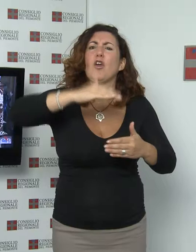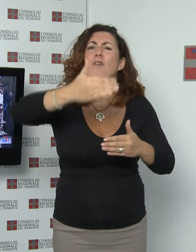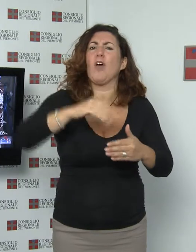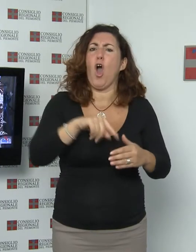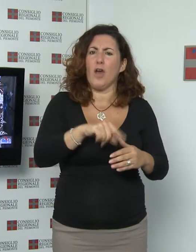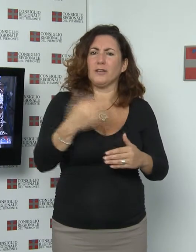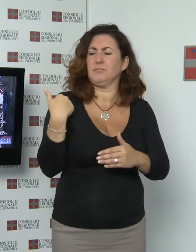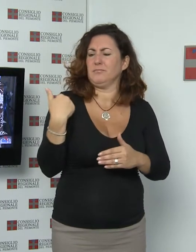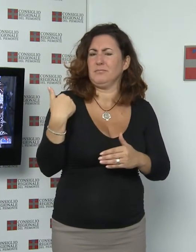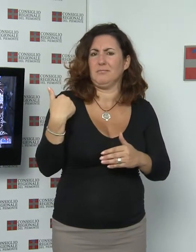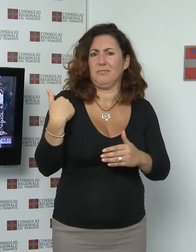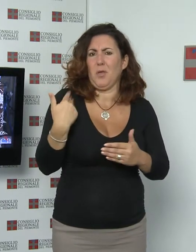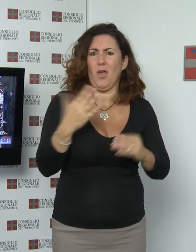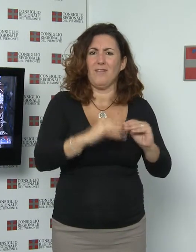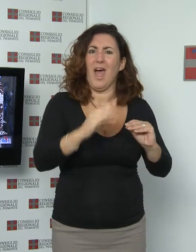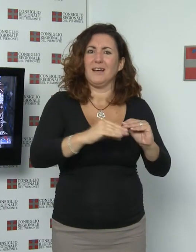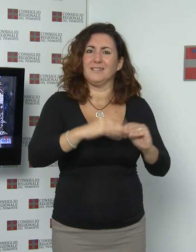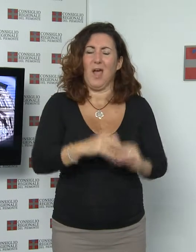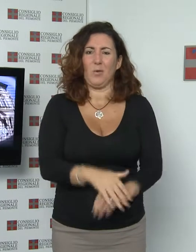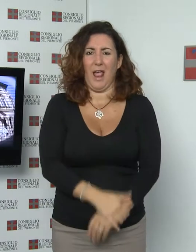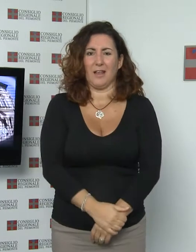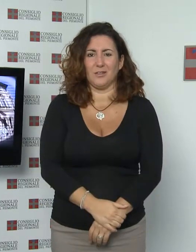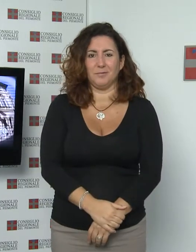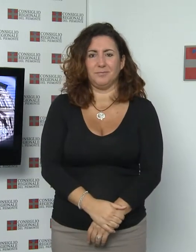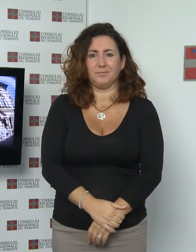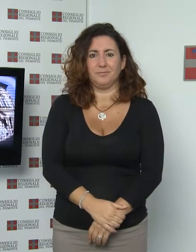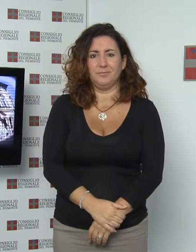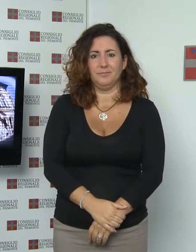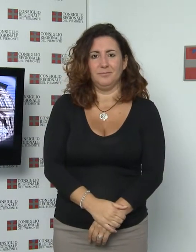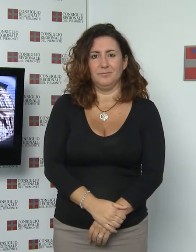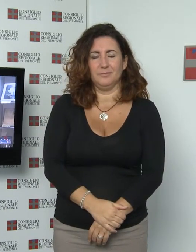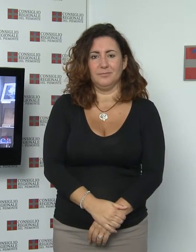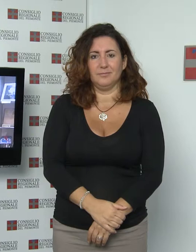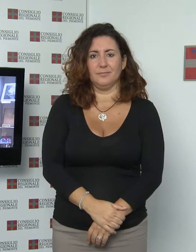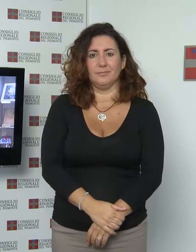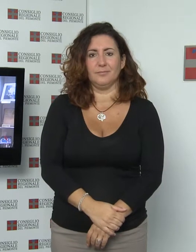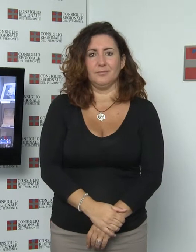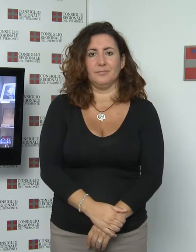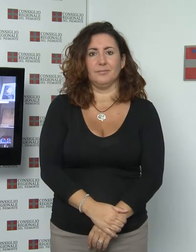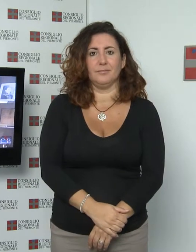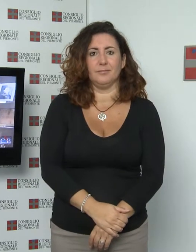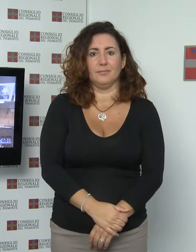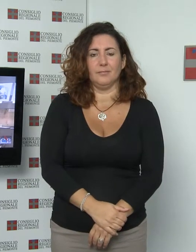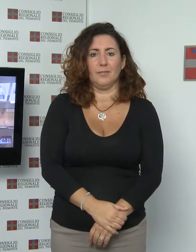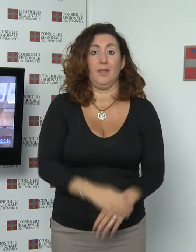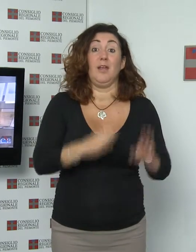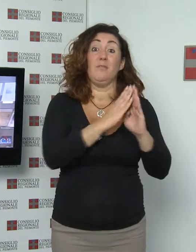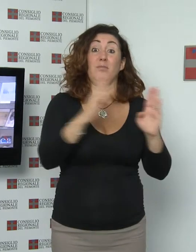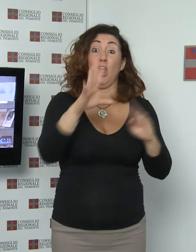recentemente restaurato. Tancredi e Giulia di Barolo Inaugurata alla Biblioteca della Regione la mostra